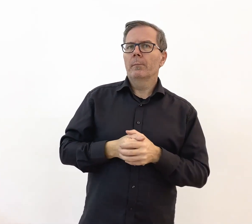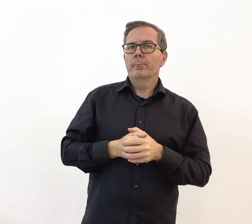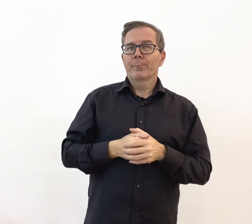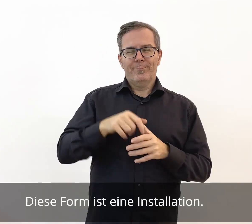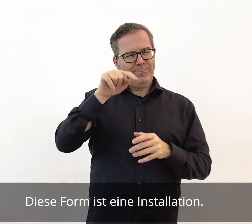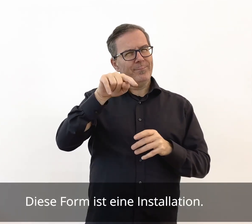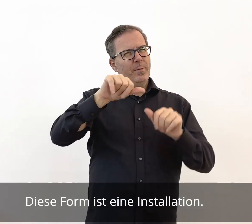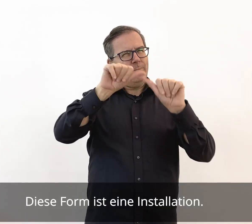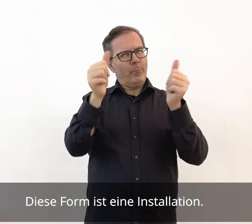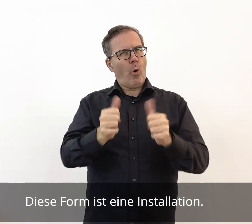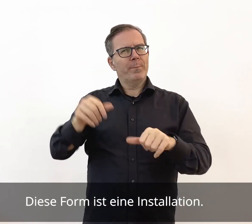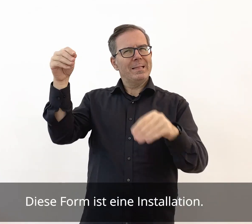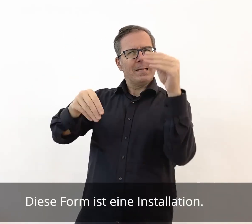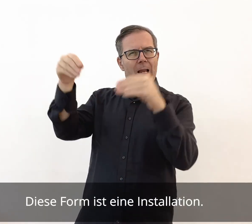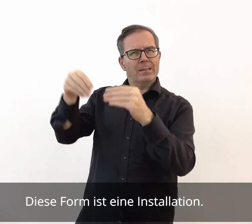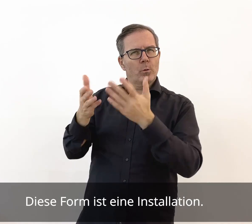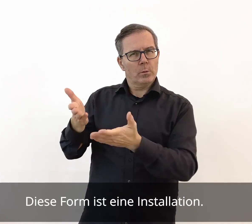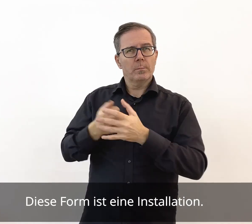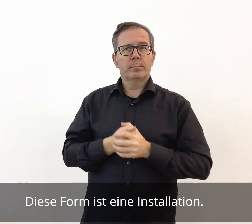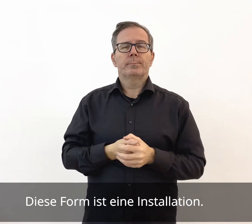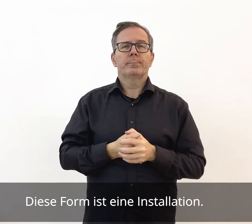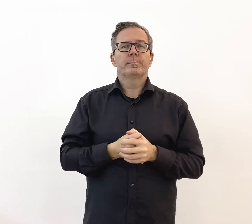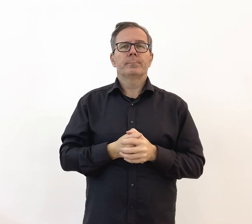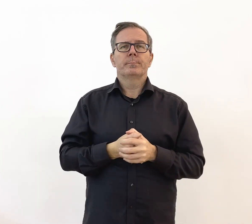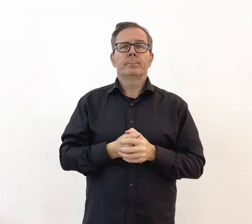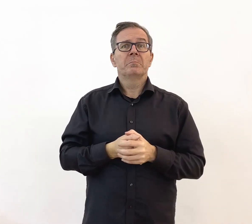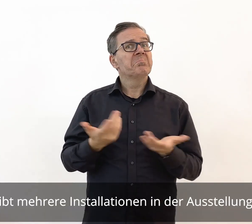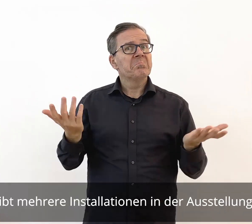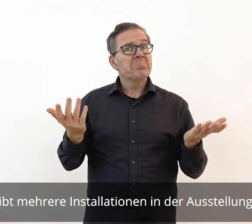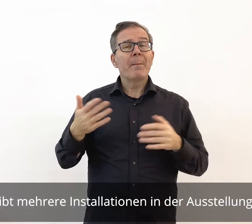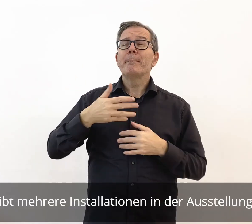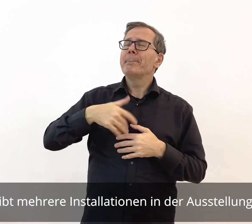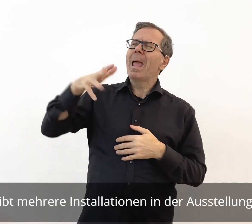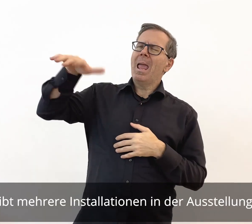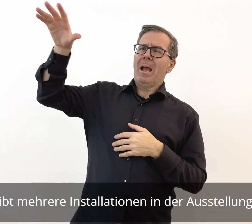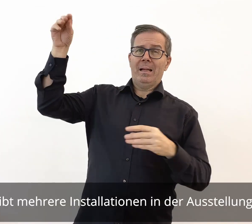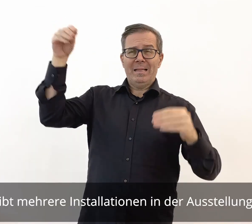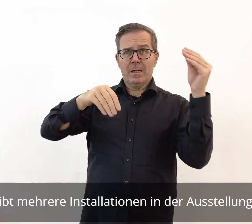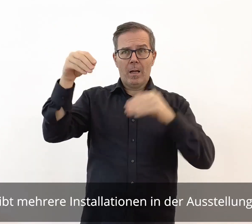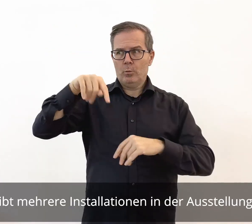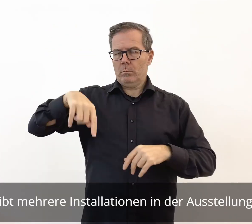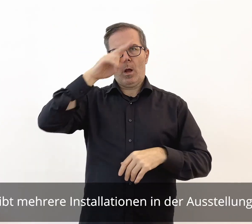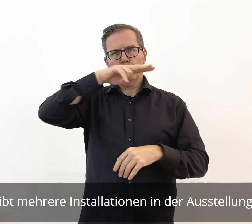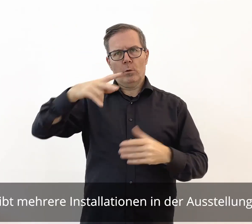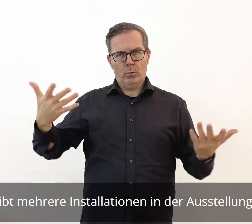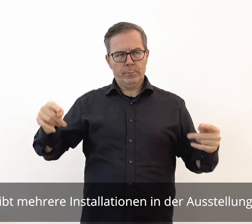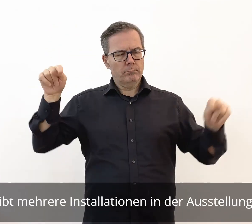Diese Form ist eine Installation. Es gibt mehrere Installationen in der